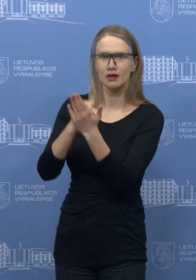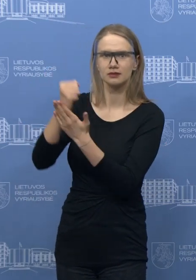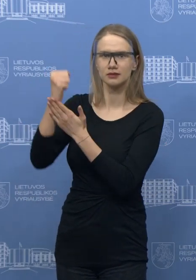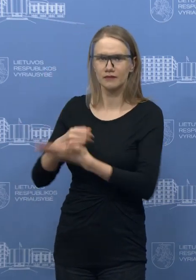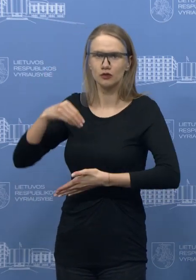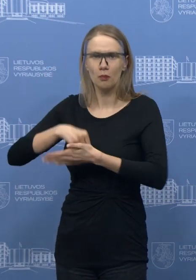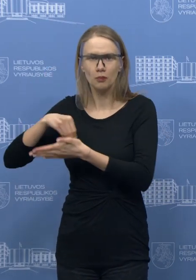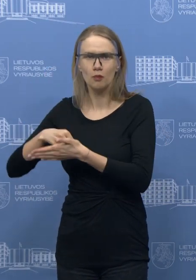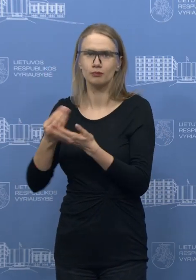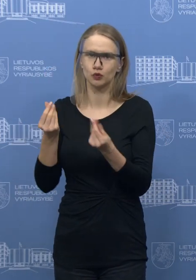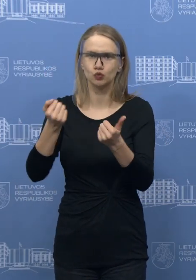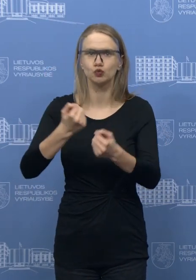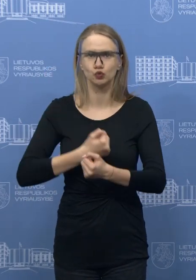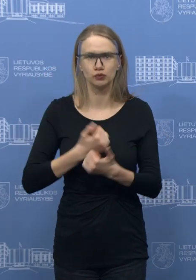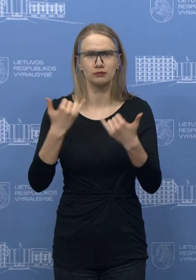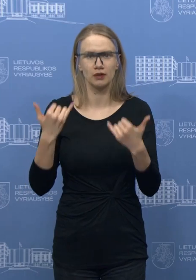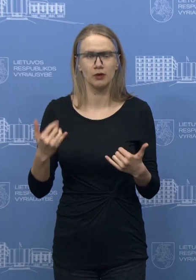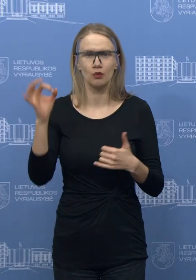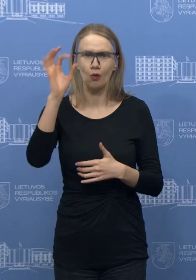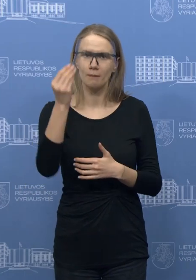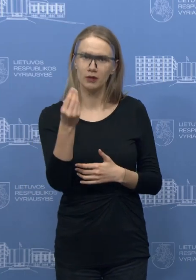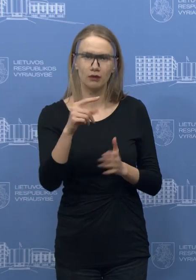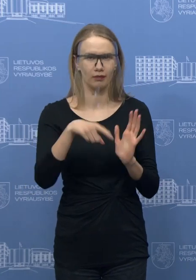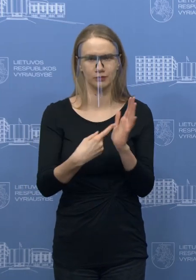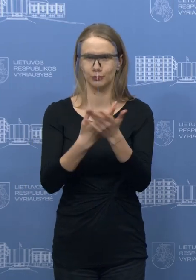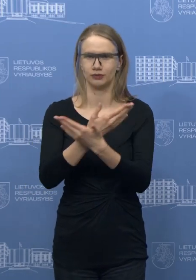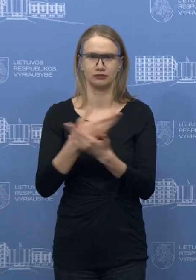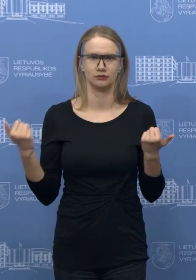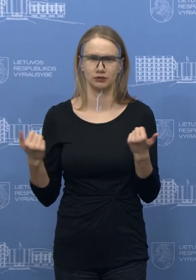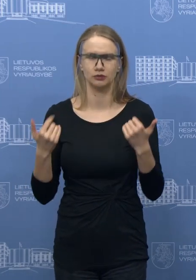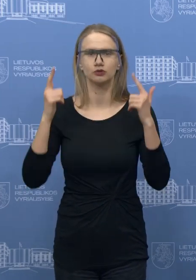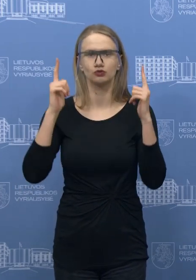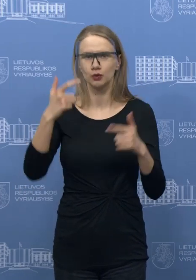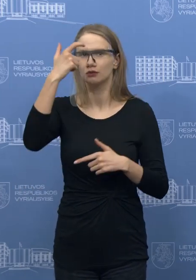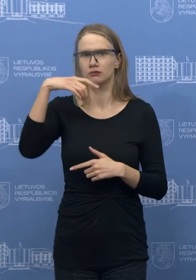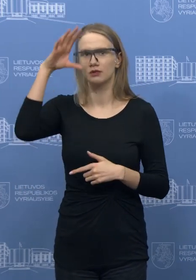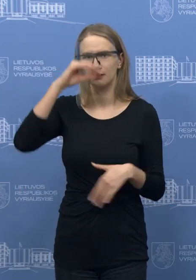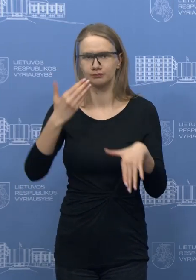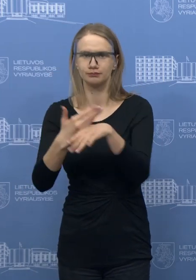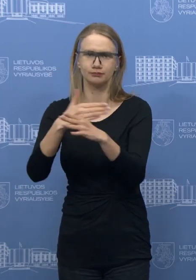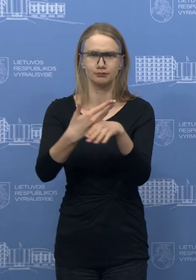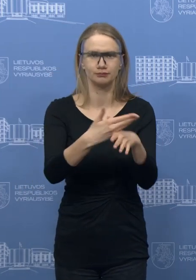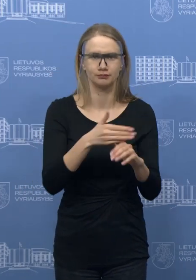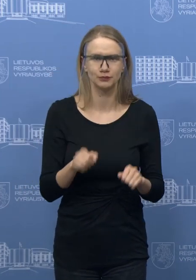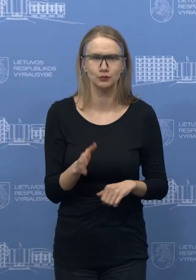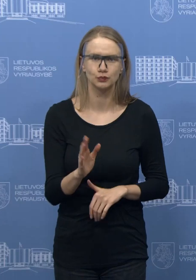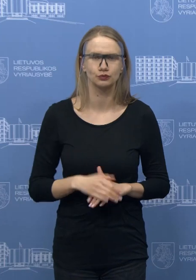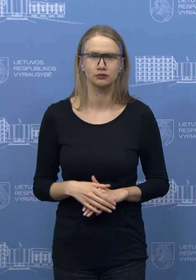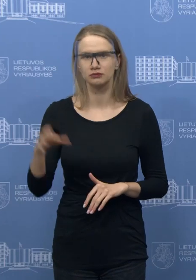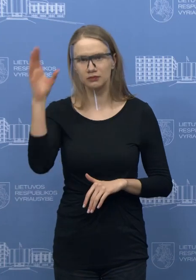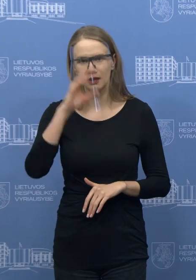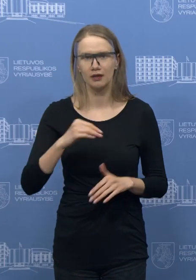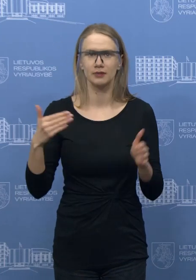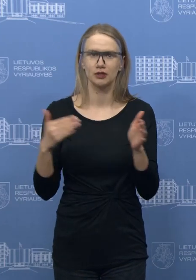šiandien gal jau tik patikinti, kad finansinio klausimo čia nėra. Svarbu, kad tai būtų vėlgi racionalu ir tai, kas yra mums pakelima.